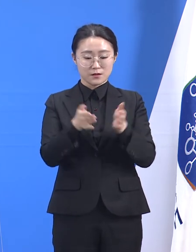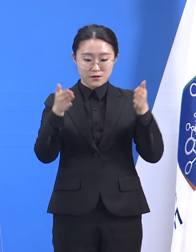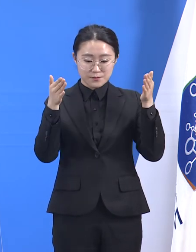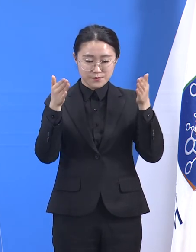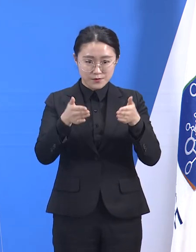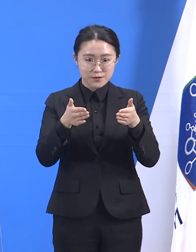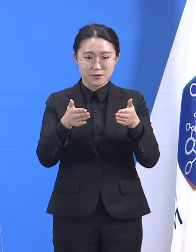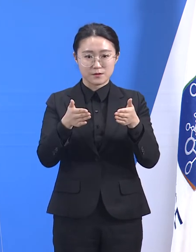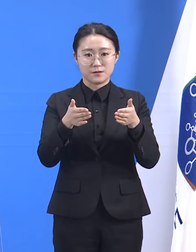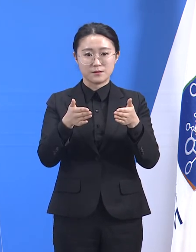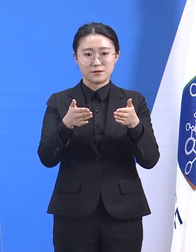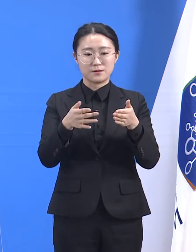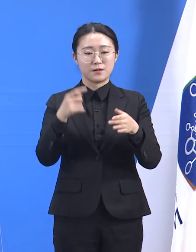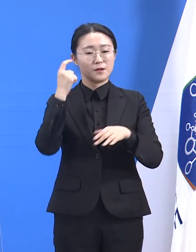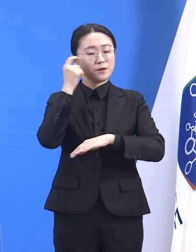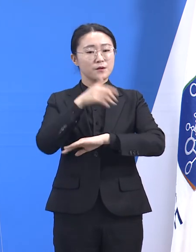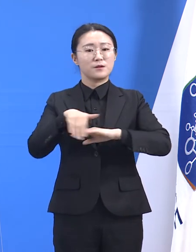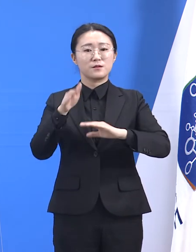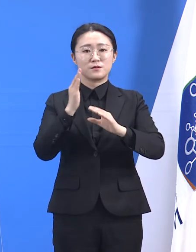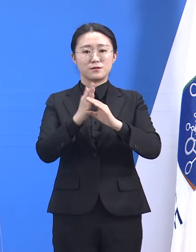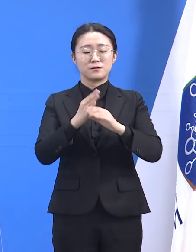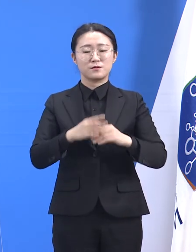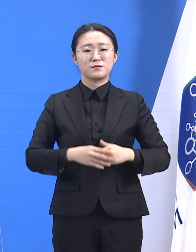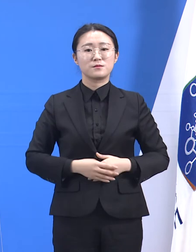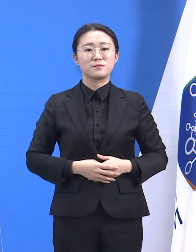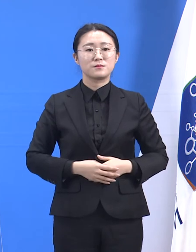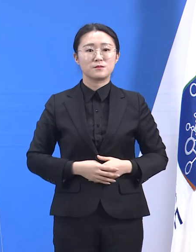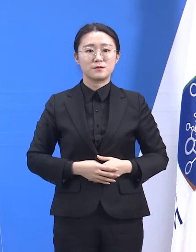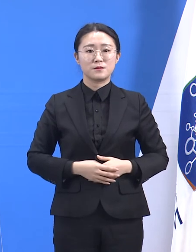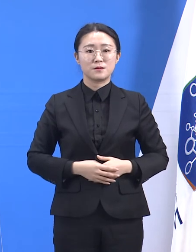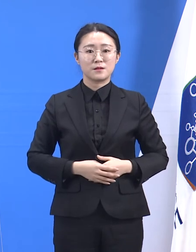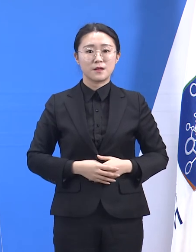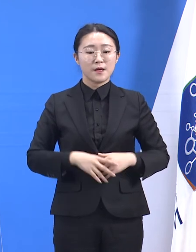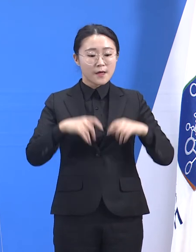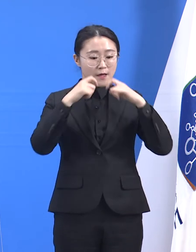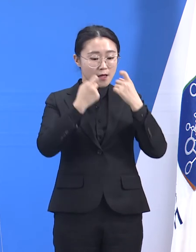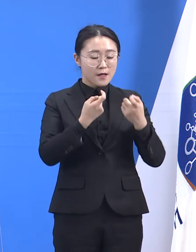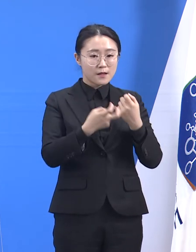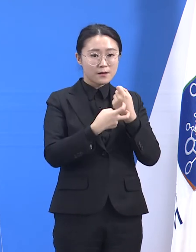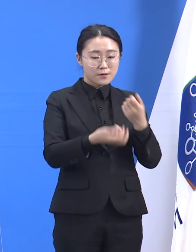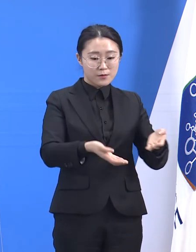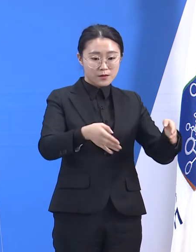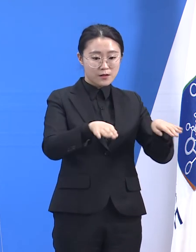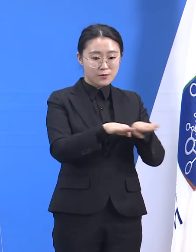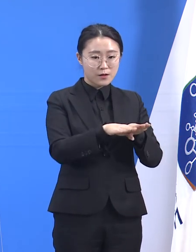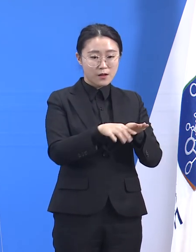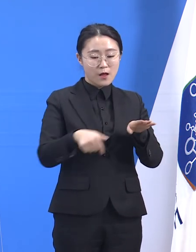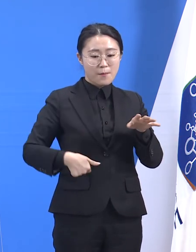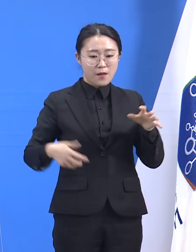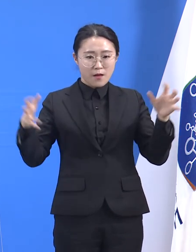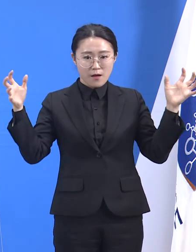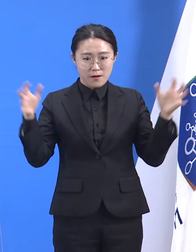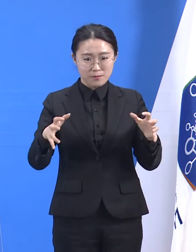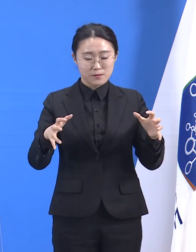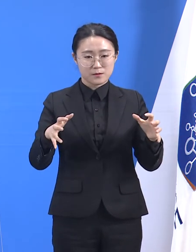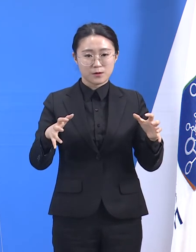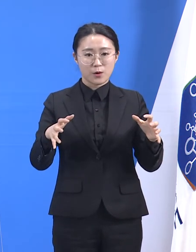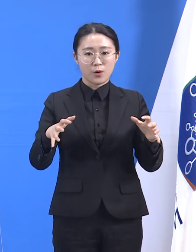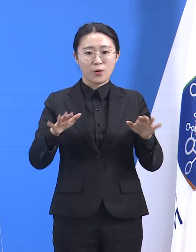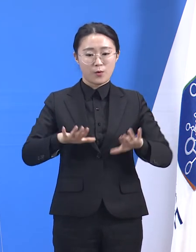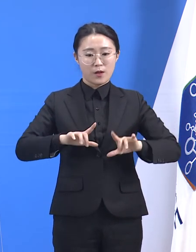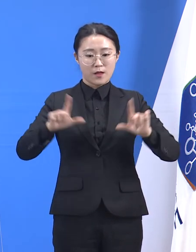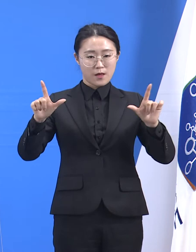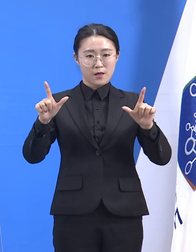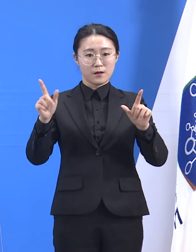것입니다. 도는 민간의료기관들과의 협업을 위하여 올해부터 경기도 코로나19 진료